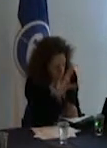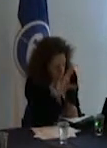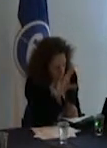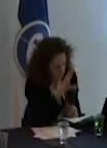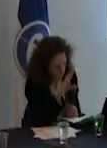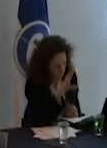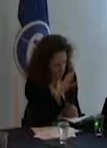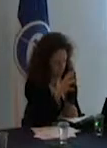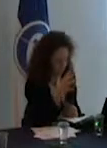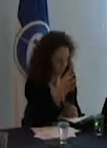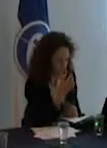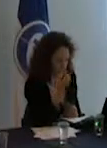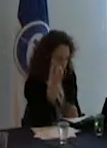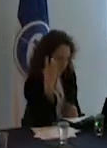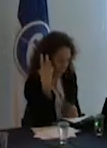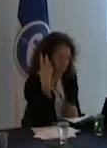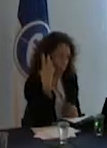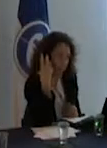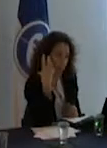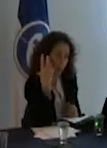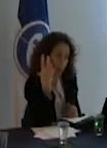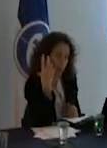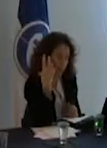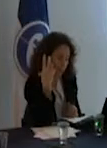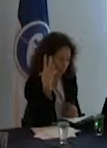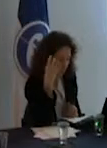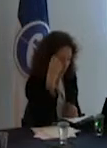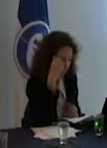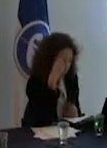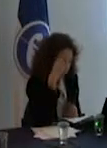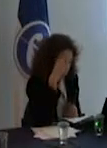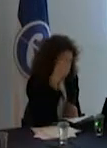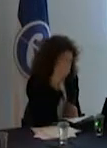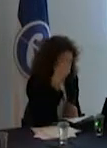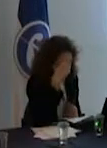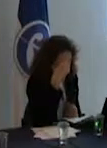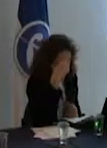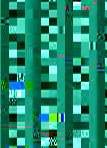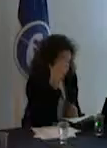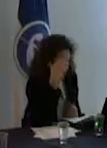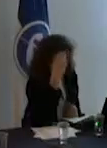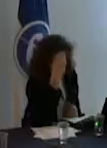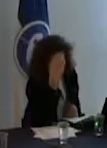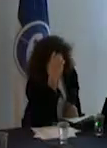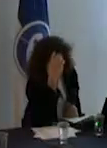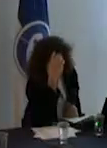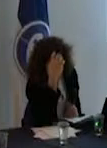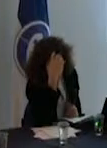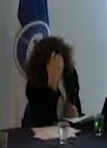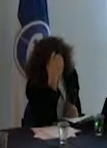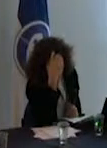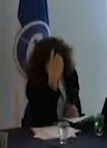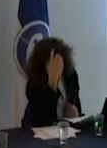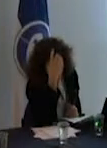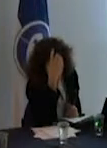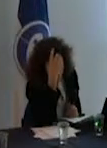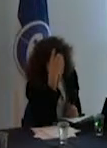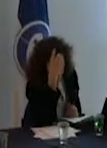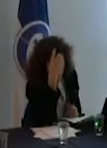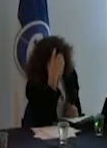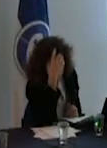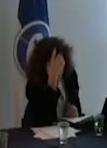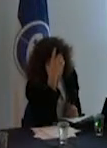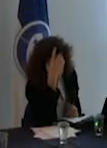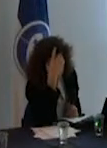y se desdibujan por completo las exigencias de la sociedad política postuladas por la escuela republicana